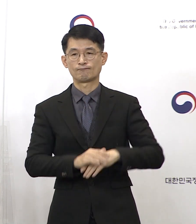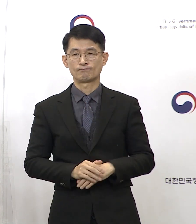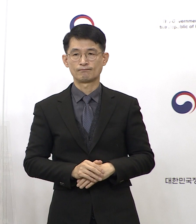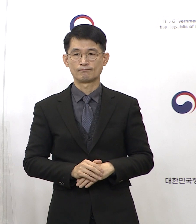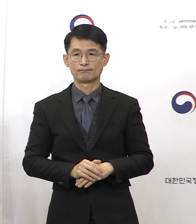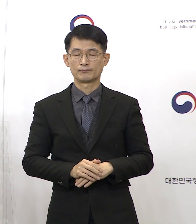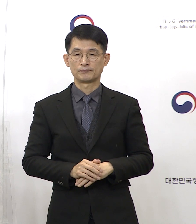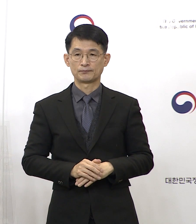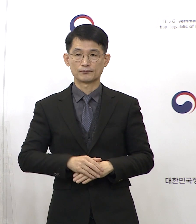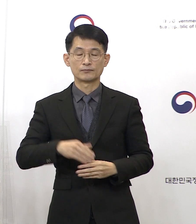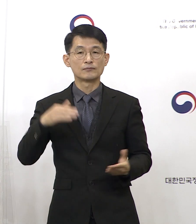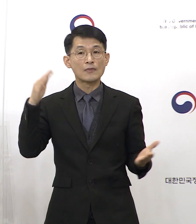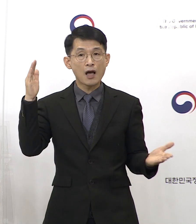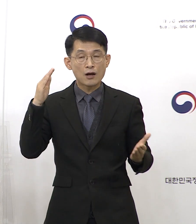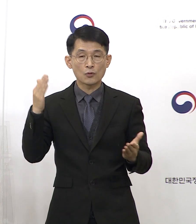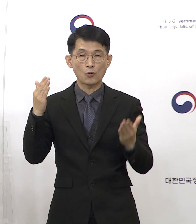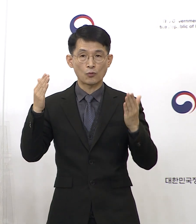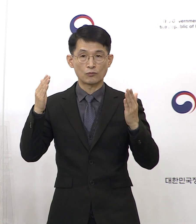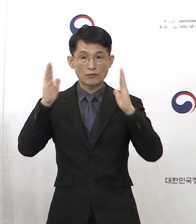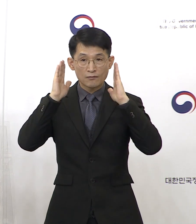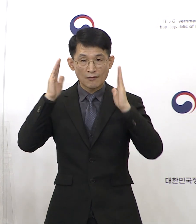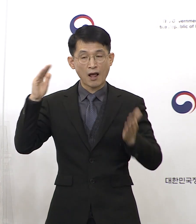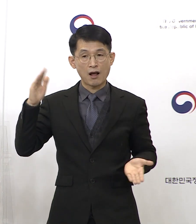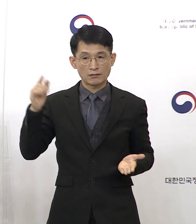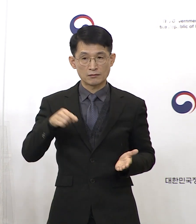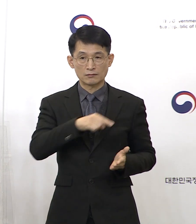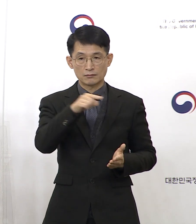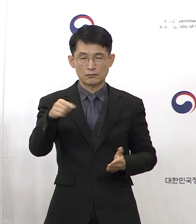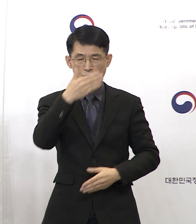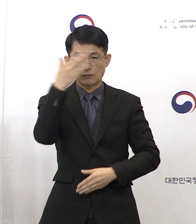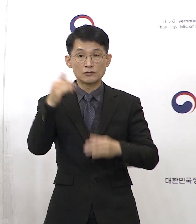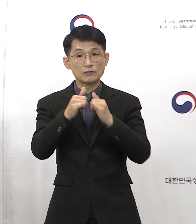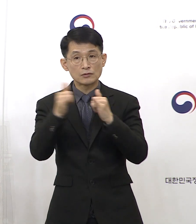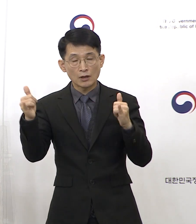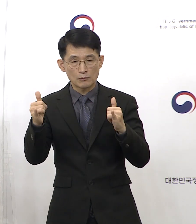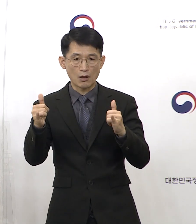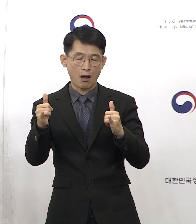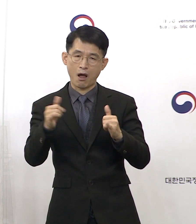학년기와 젊은 연령층에서 높았습니다.